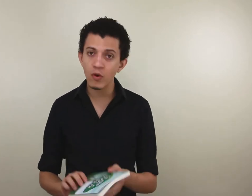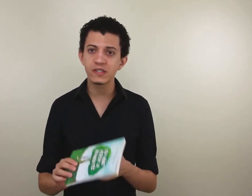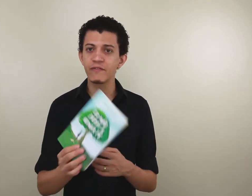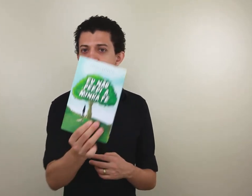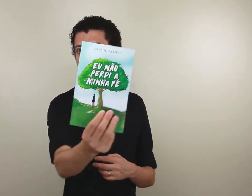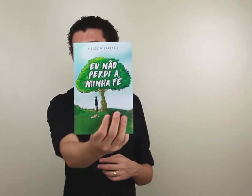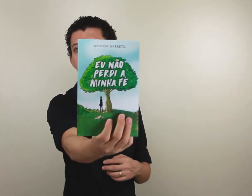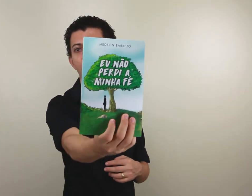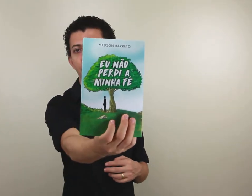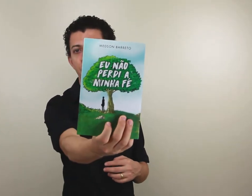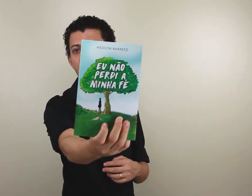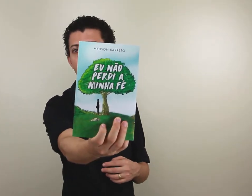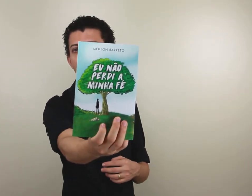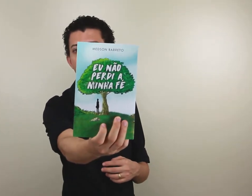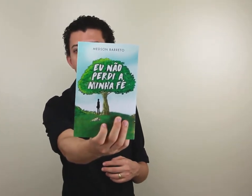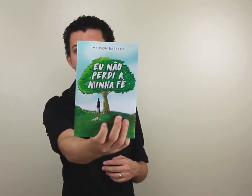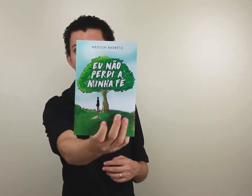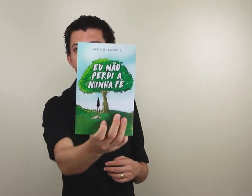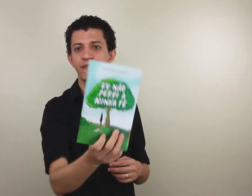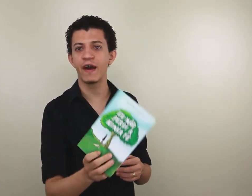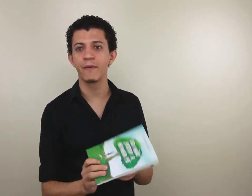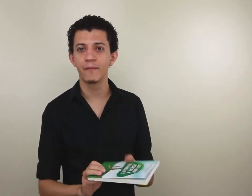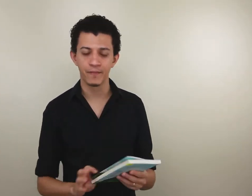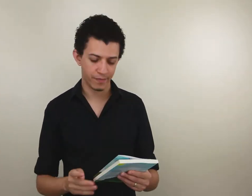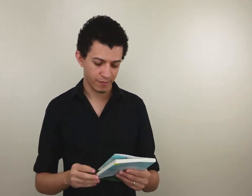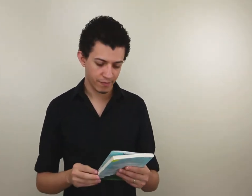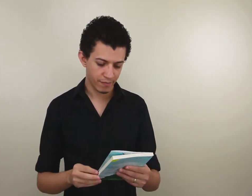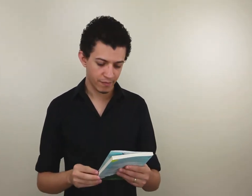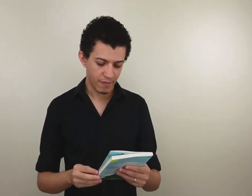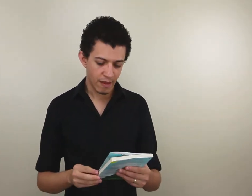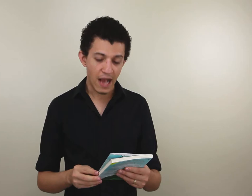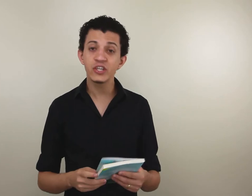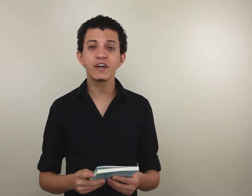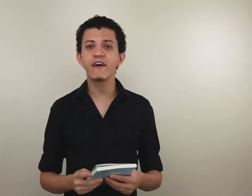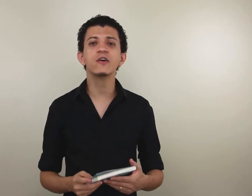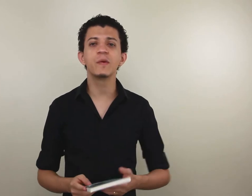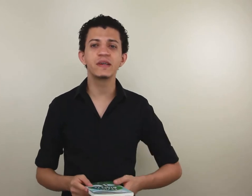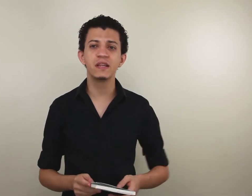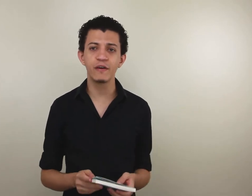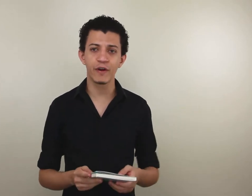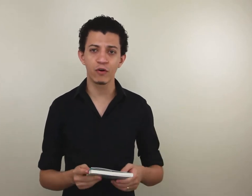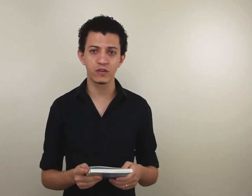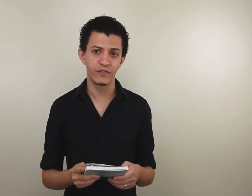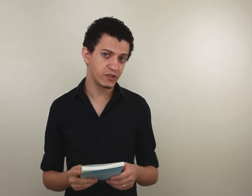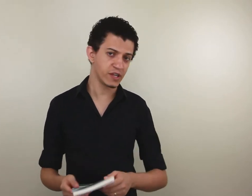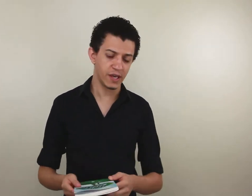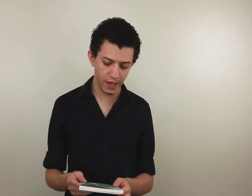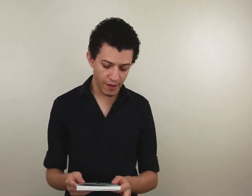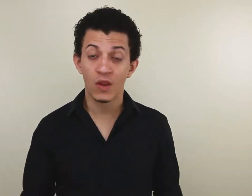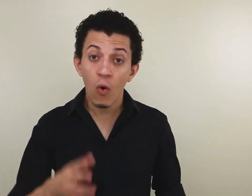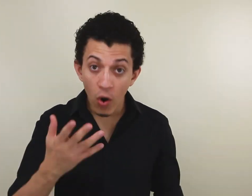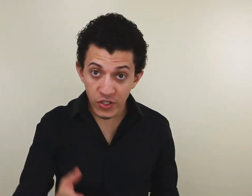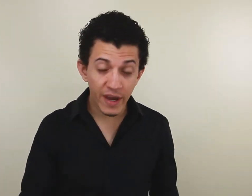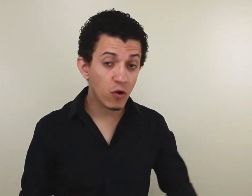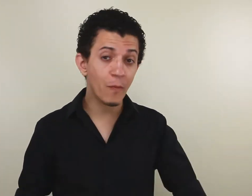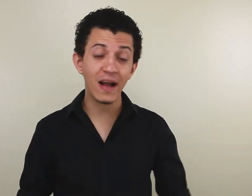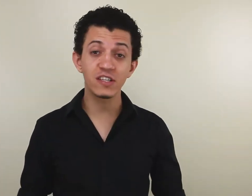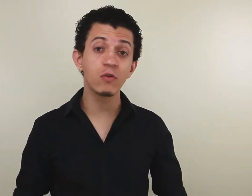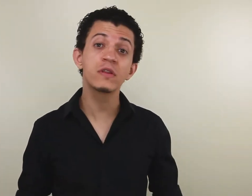irmão escreveu esse livro aqui. Olha, eu não perdi a minha fé. A gente já falou sobre esse livro em outros vídeos aqui. Então, hoje eu quero compartilhar um